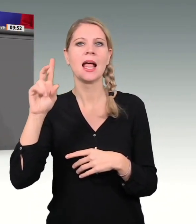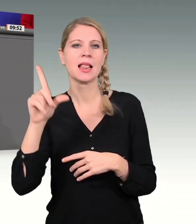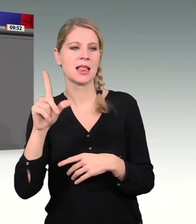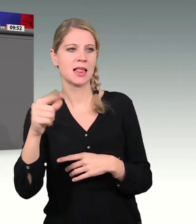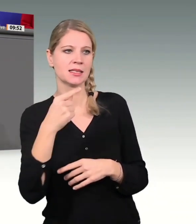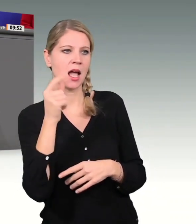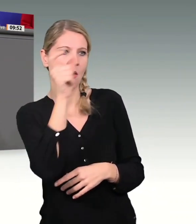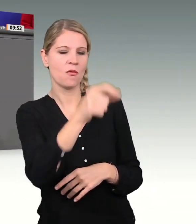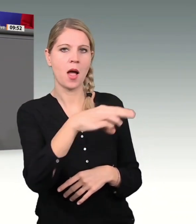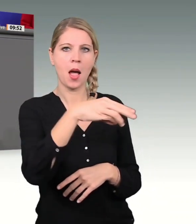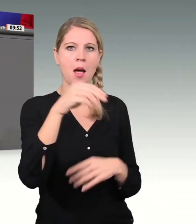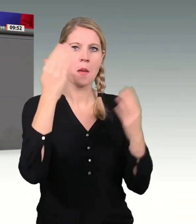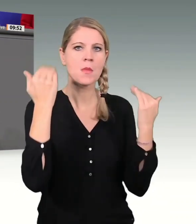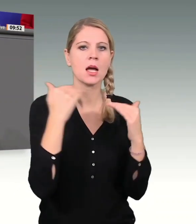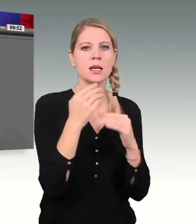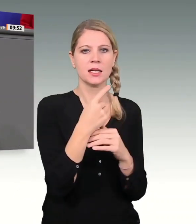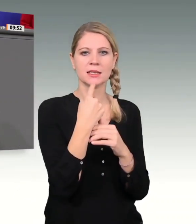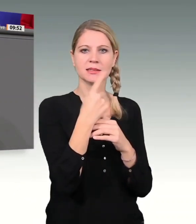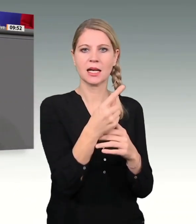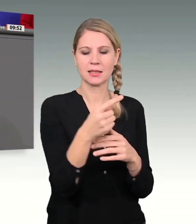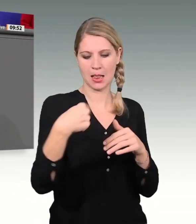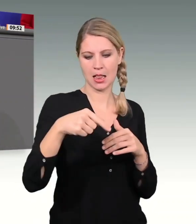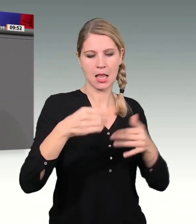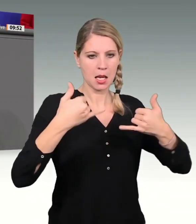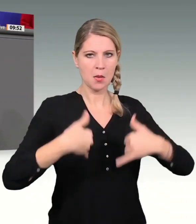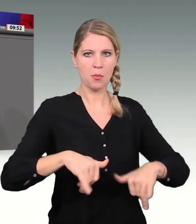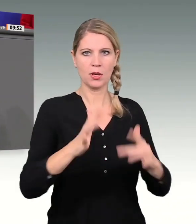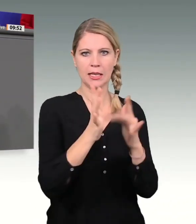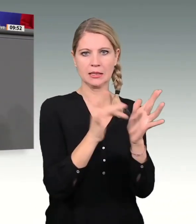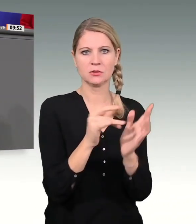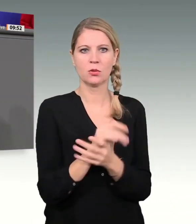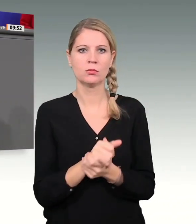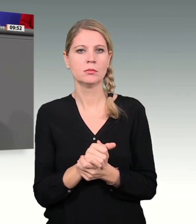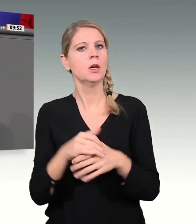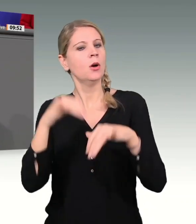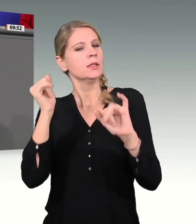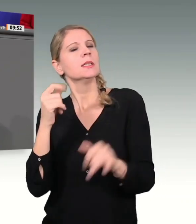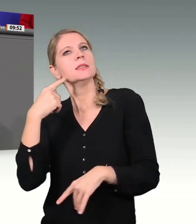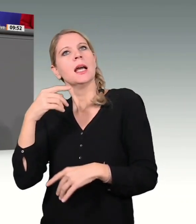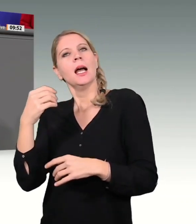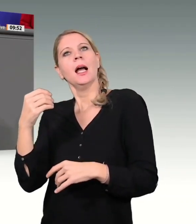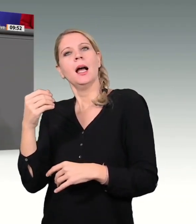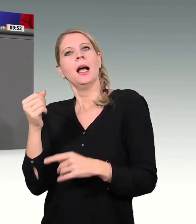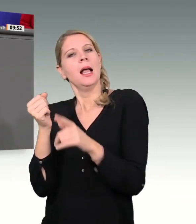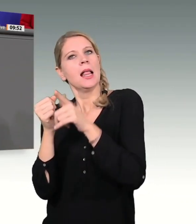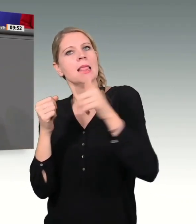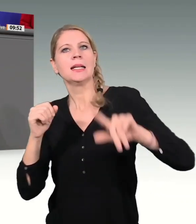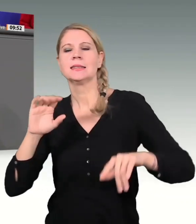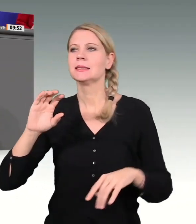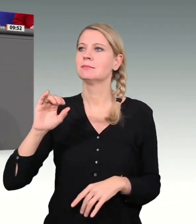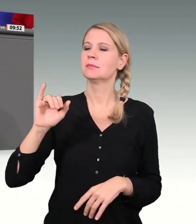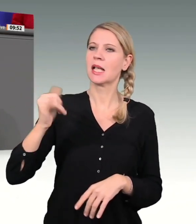dachte sich jetzt offenbar die links-gelbe Ampelkoalition. Wir haben doch jetzt auch eine frohe Botschaft.